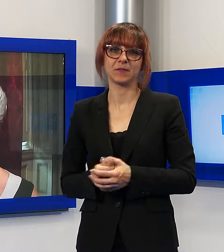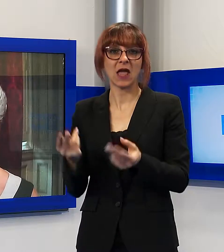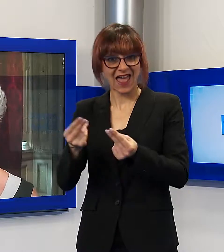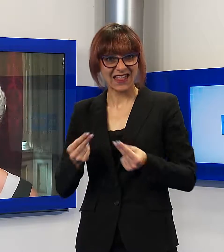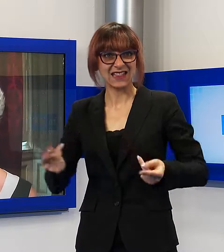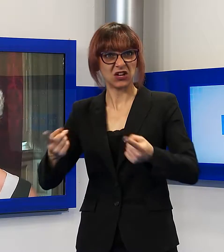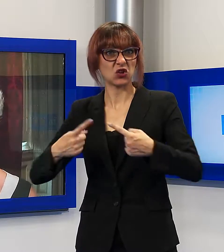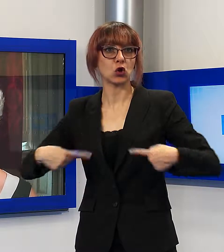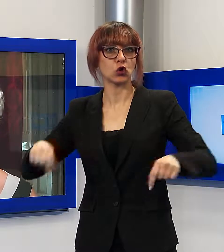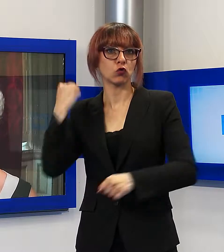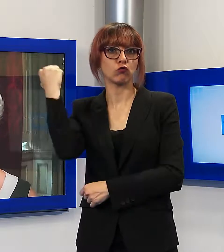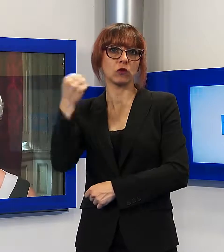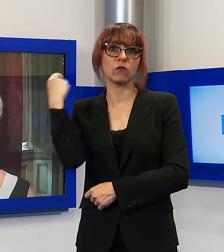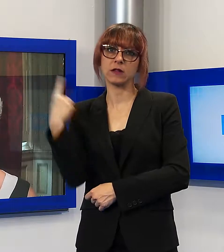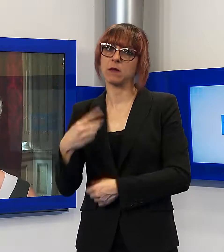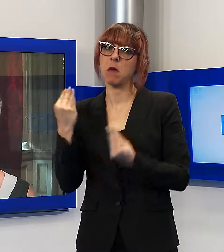perderà questi servizi.